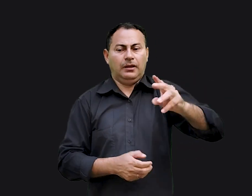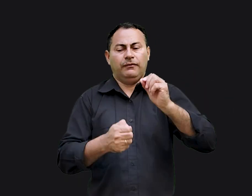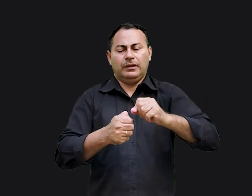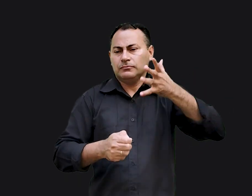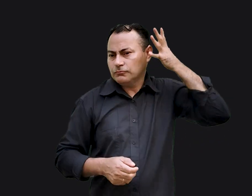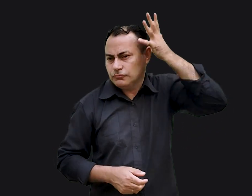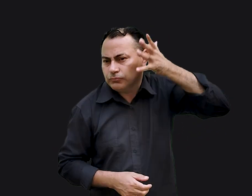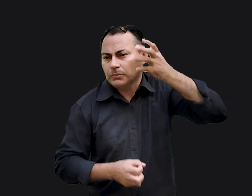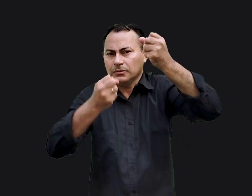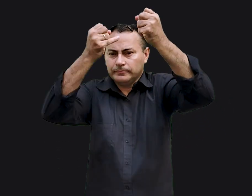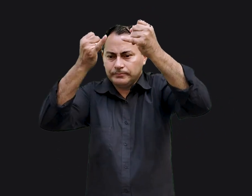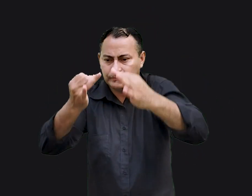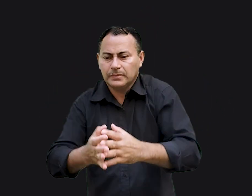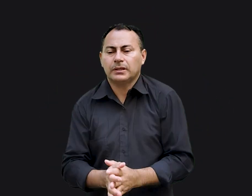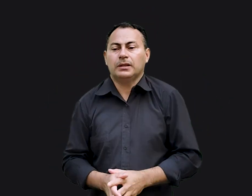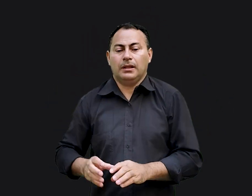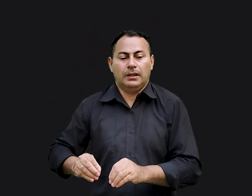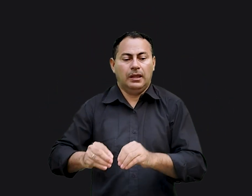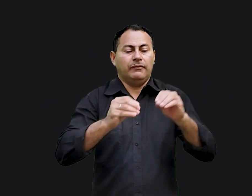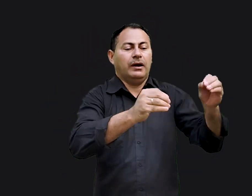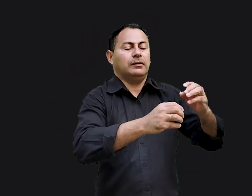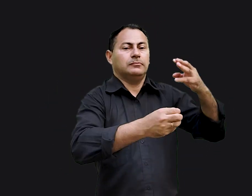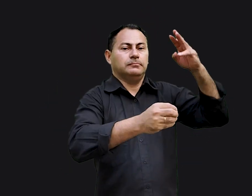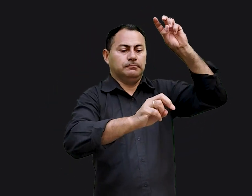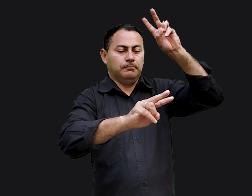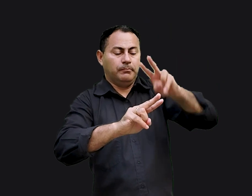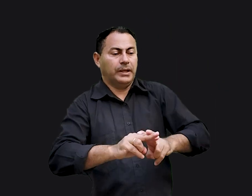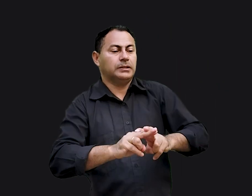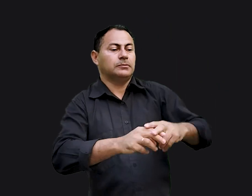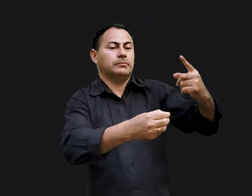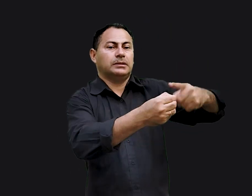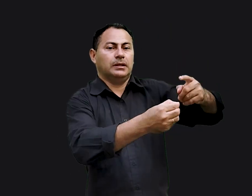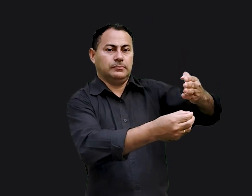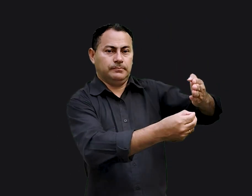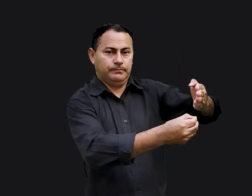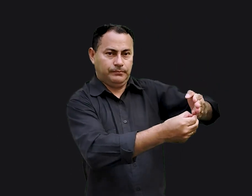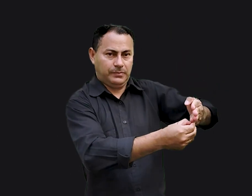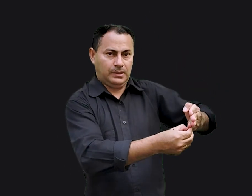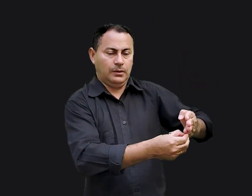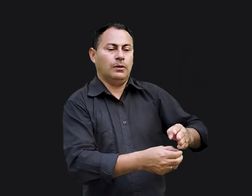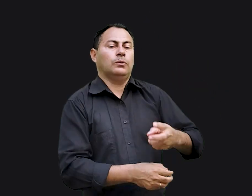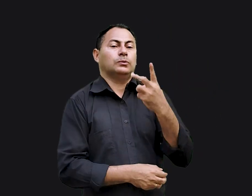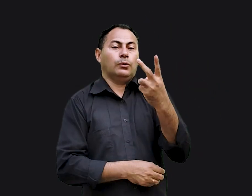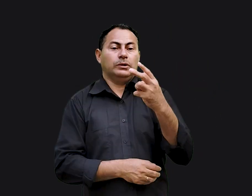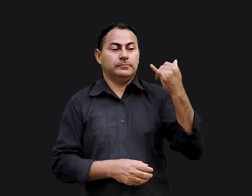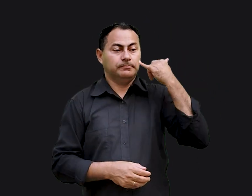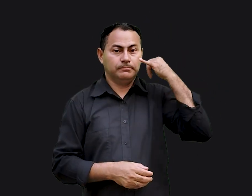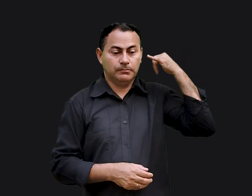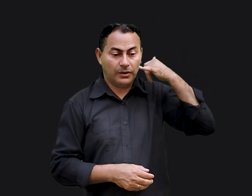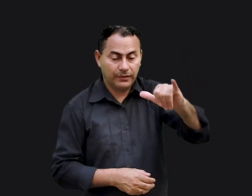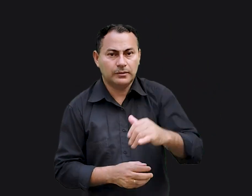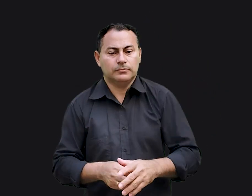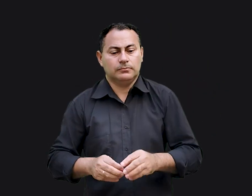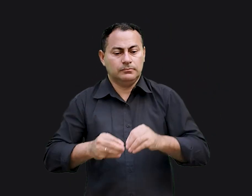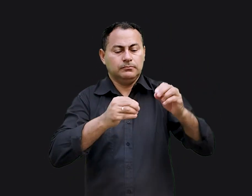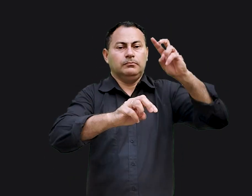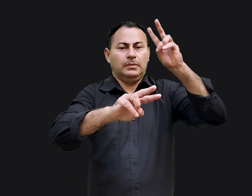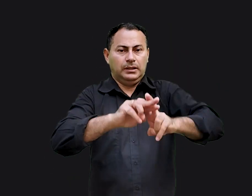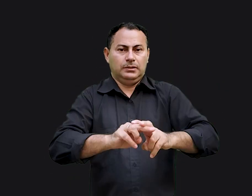Jeremias fez muitos sermões para os que seriam levados cativos para a Babilônia. Os dois profetas sabiam que o povo seria levado